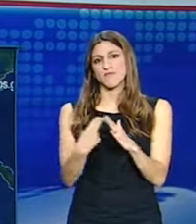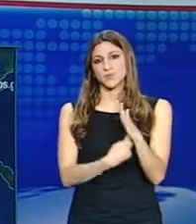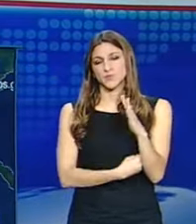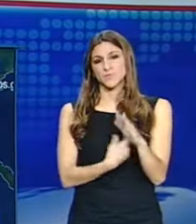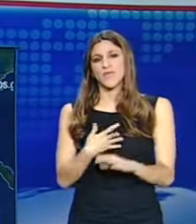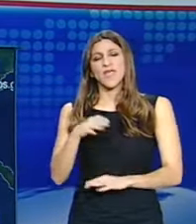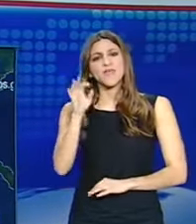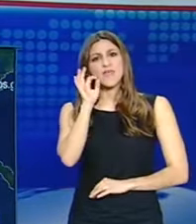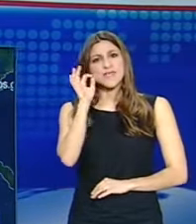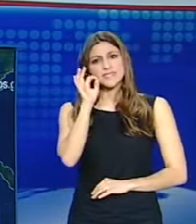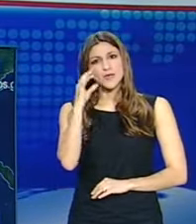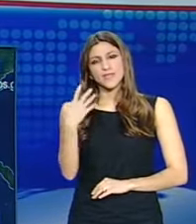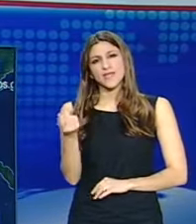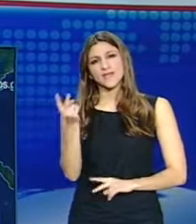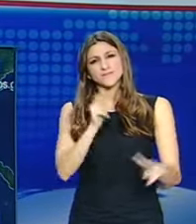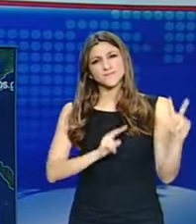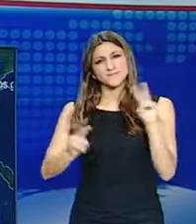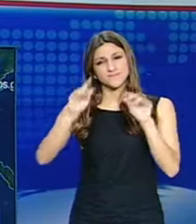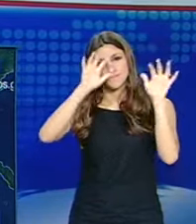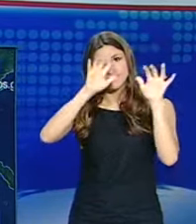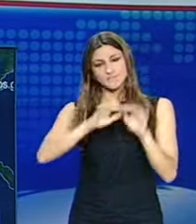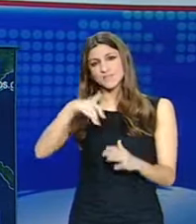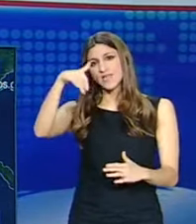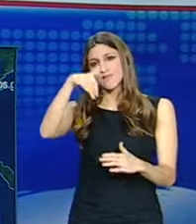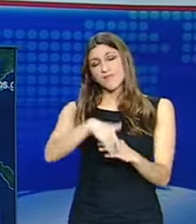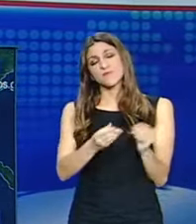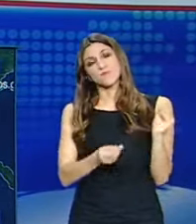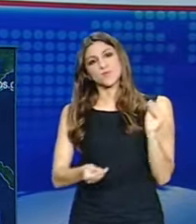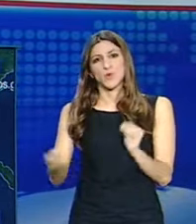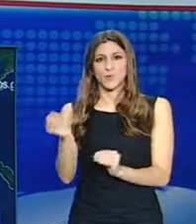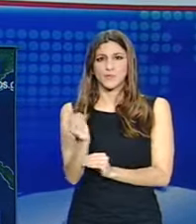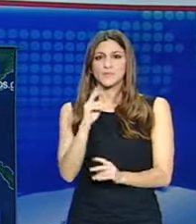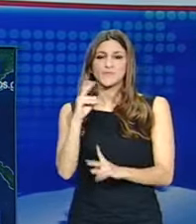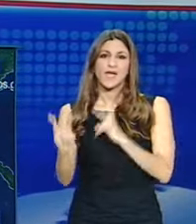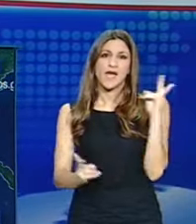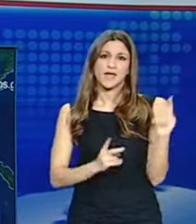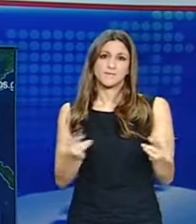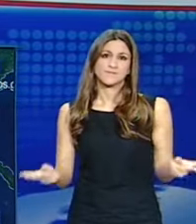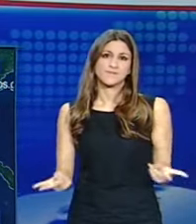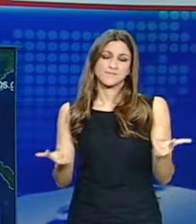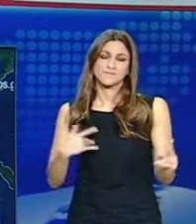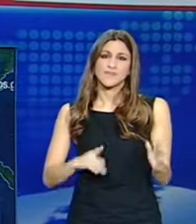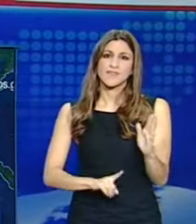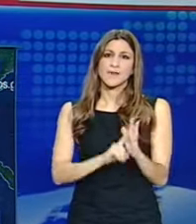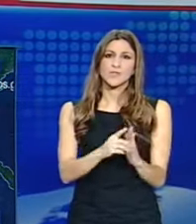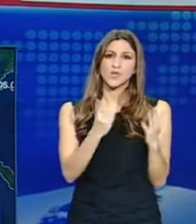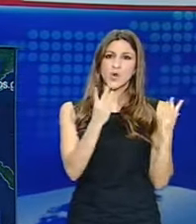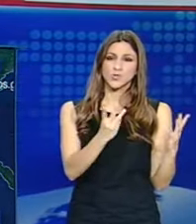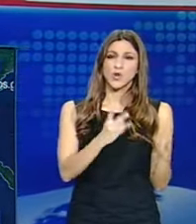Στη Θεσσαλονίκη προβλέπονται λίγες νεφώσεις οι οποίες το βράδυ θα αυξηθούν. Οι άνεμοι θα πνέουν ασθενείς και η θερμοκρασία θα κοιμανθεί από 8 έως 22